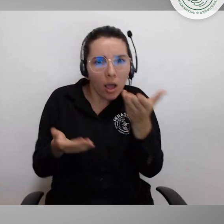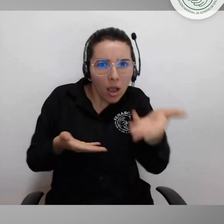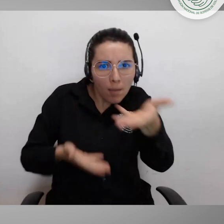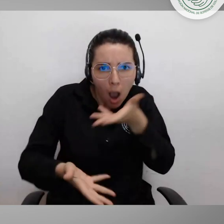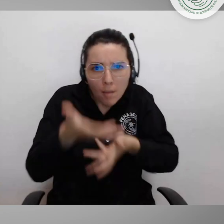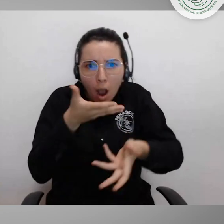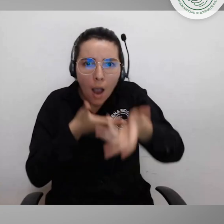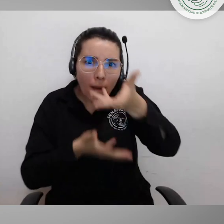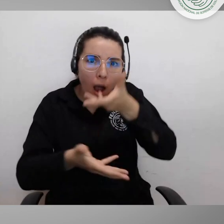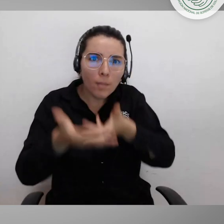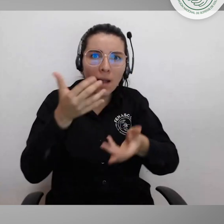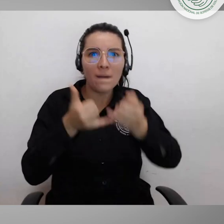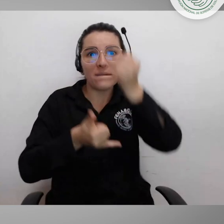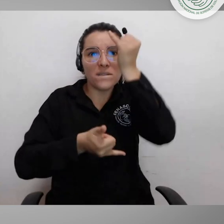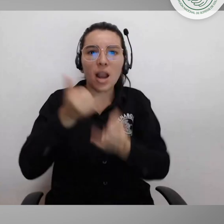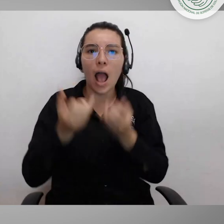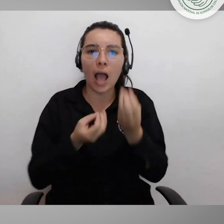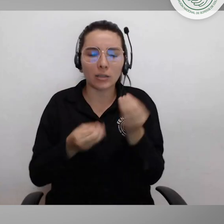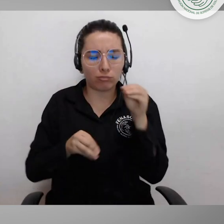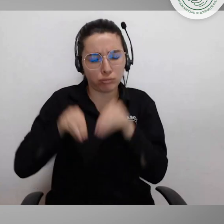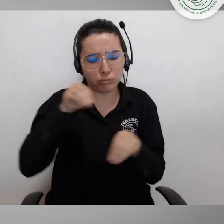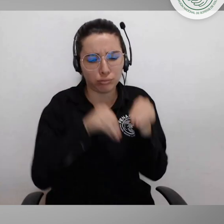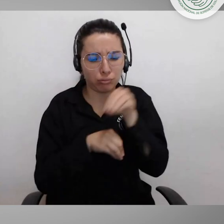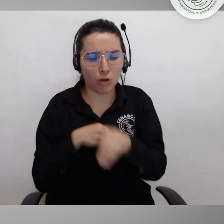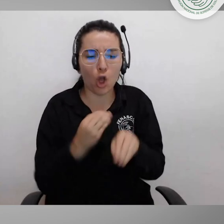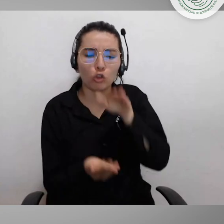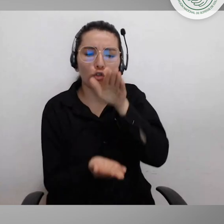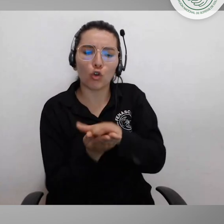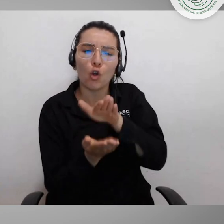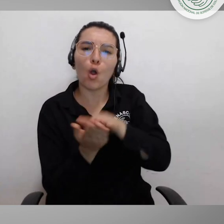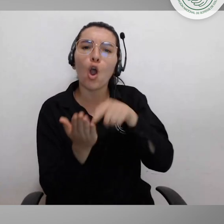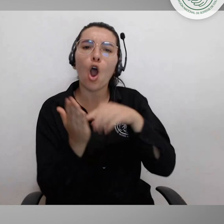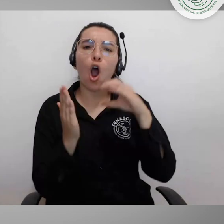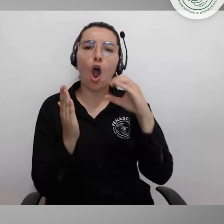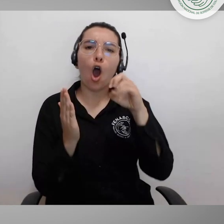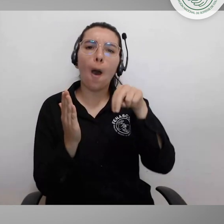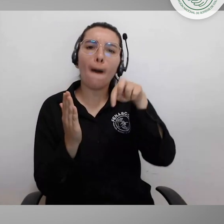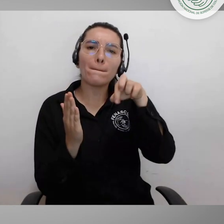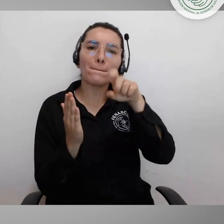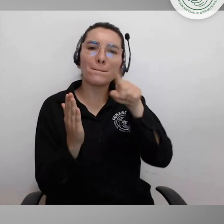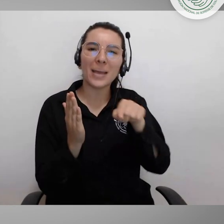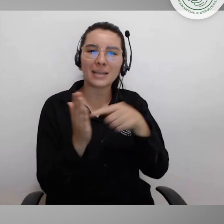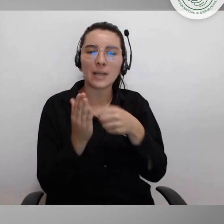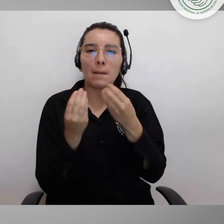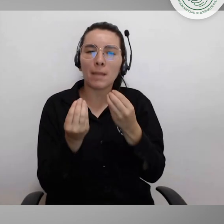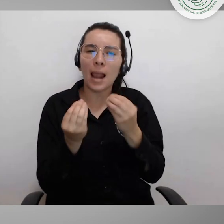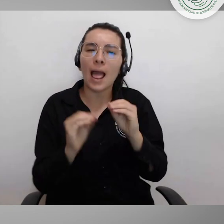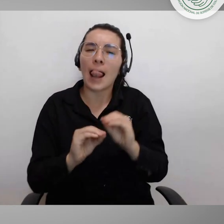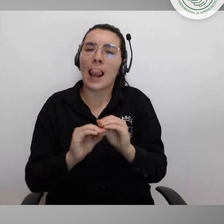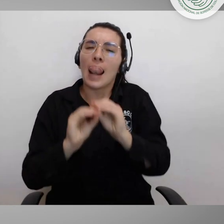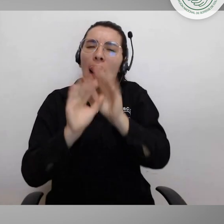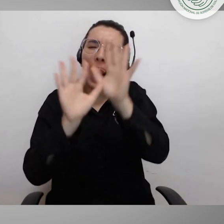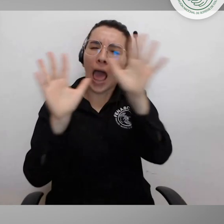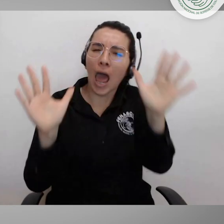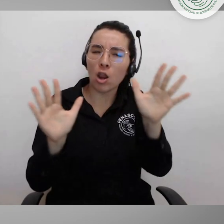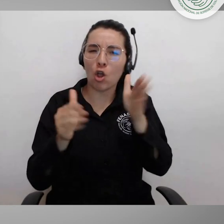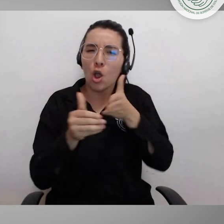que esperamos termine con la construcción de un COMPES que reconozca los